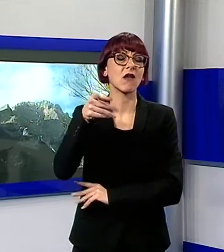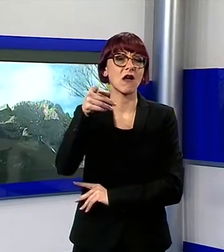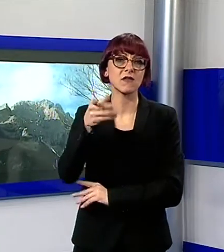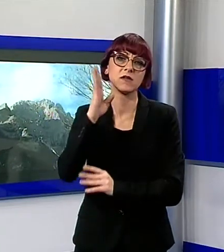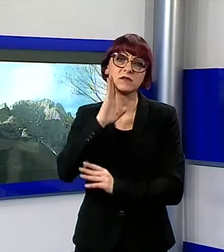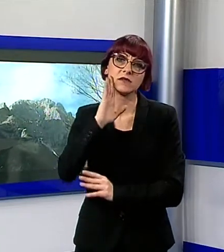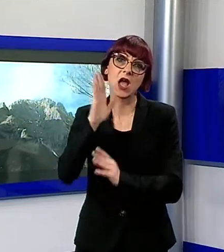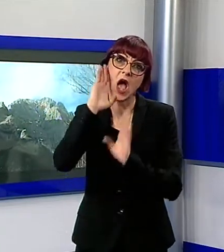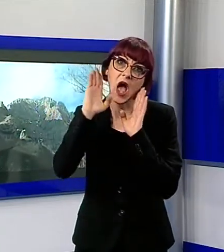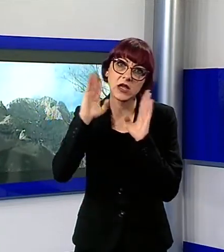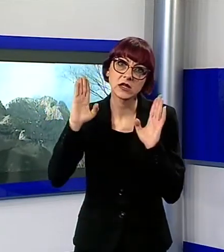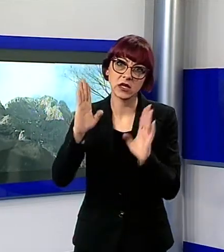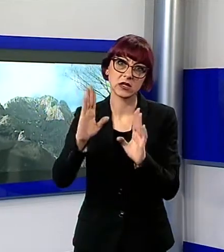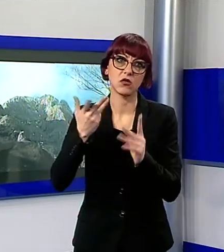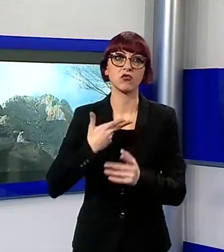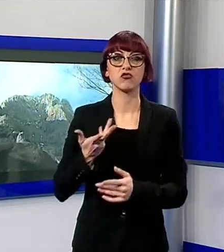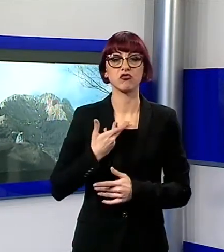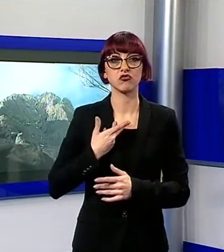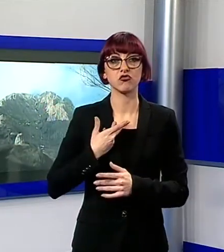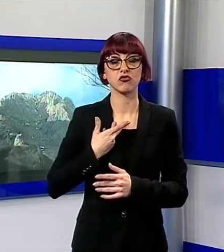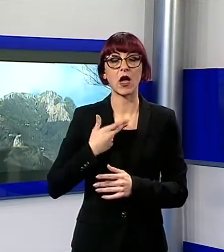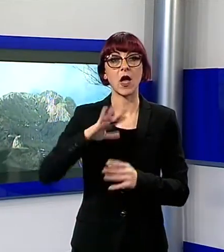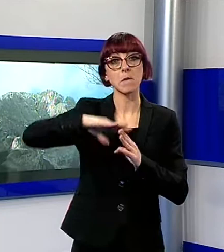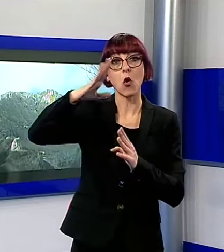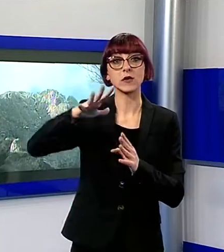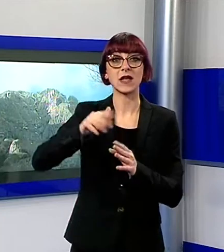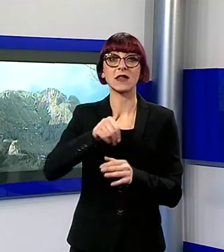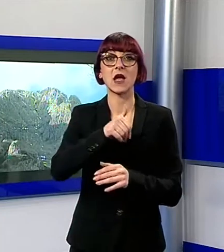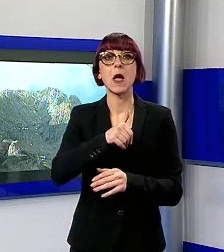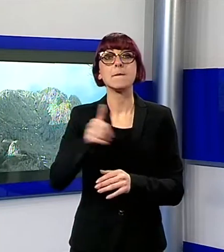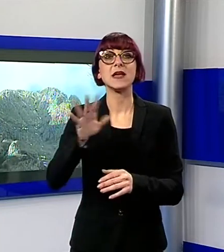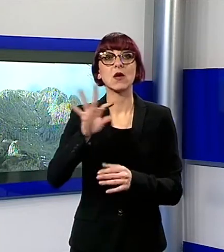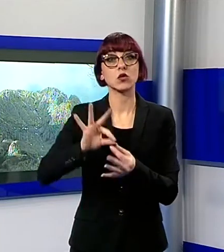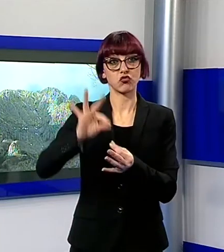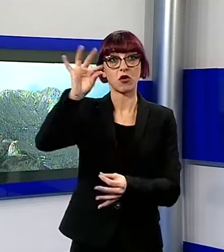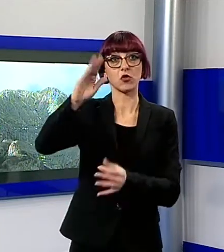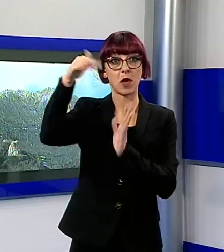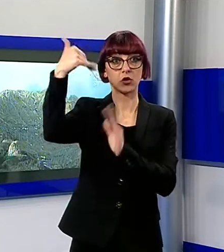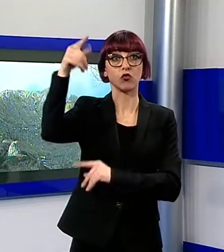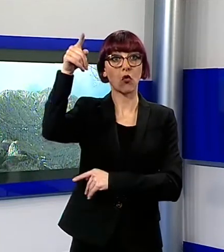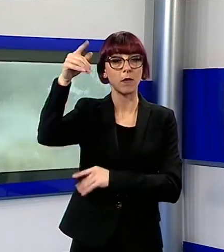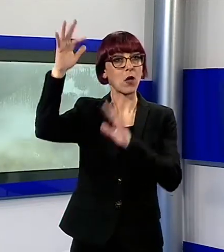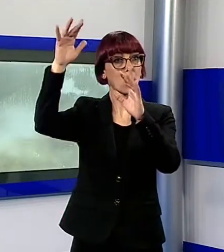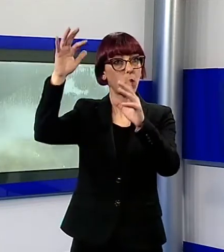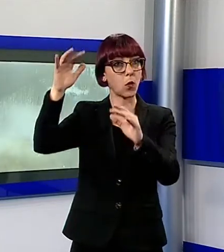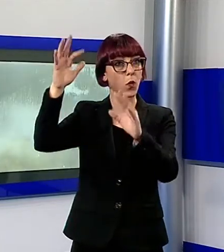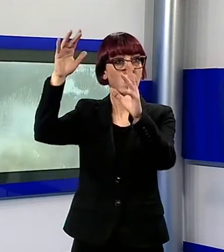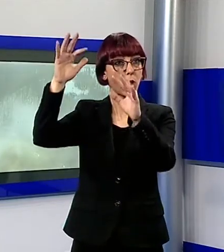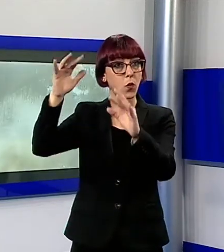presenza di neve lavorata sopra quota 1.400 metri. Le precipitazioni e il forte vento hanno spazzato via il manto di neve